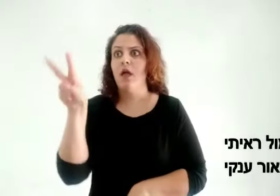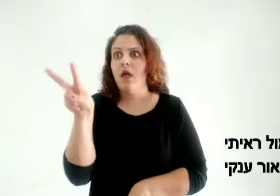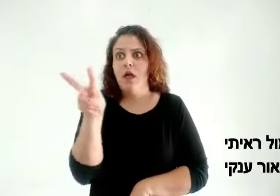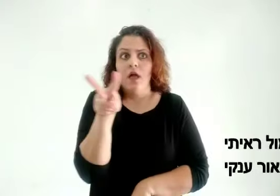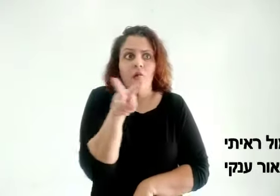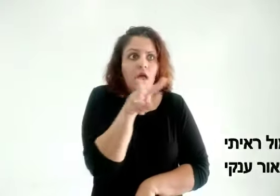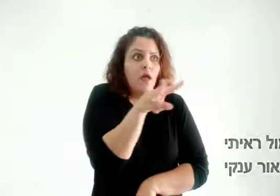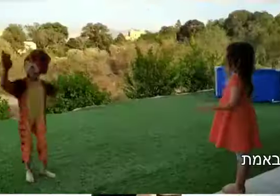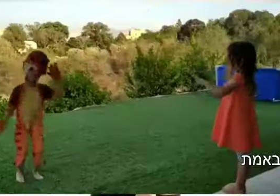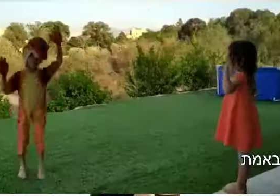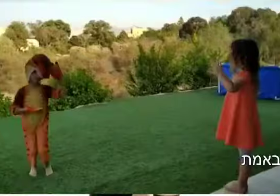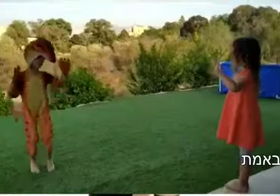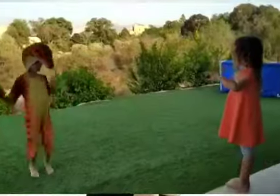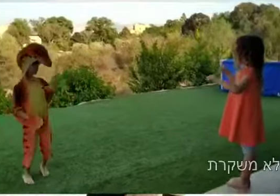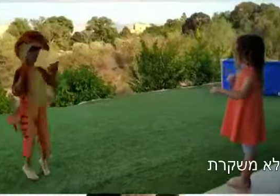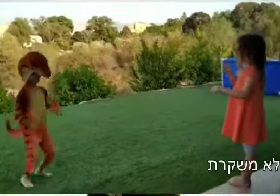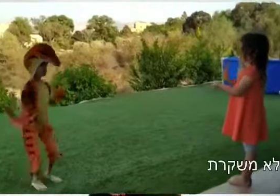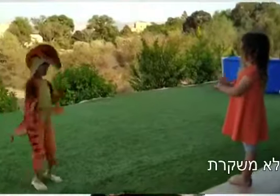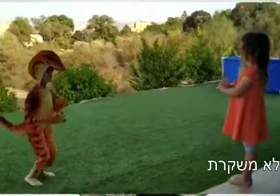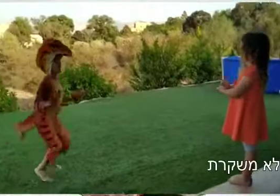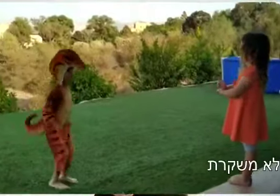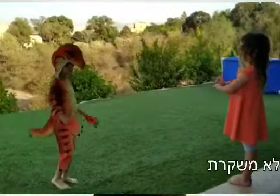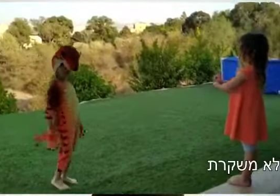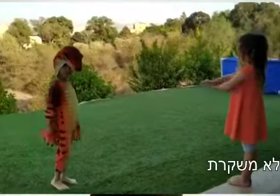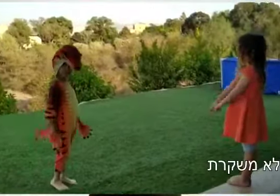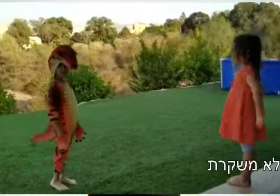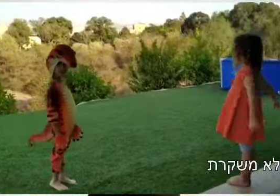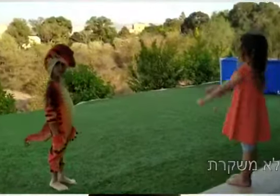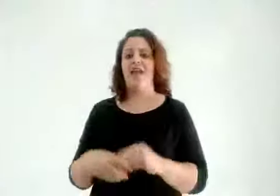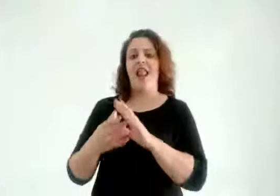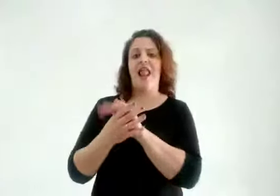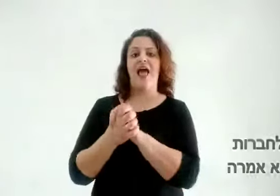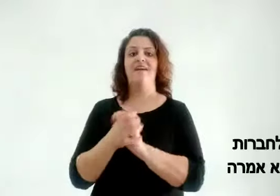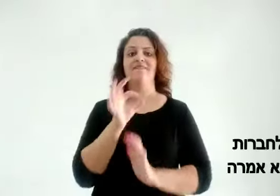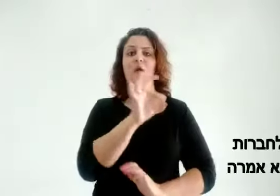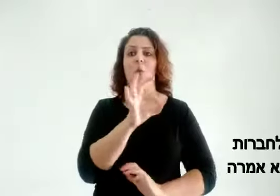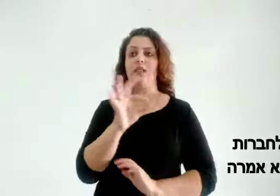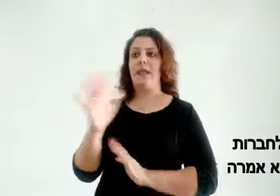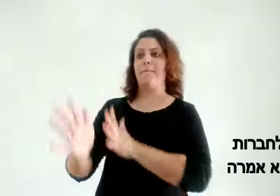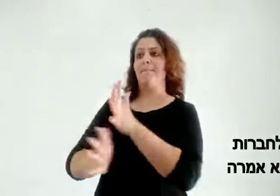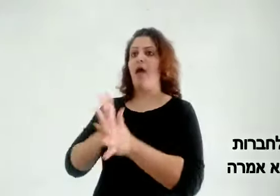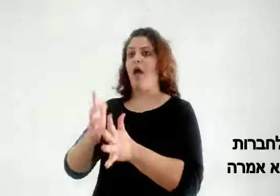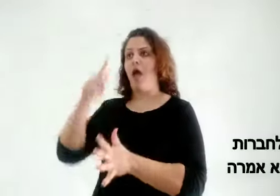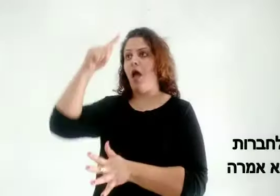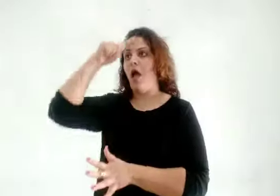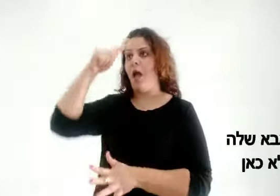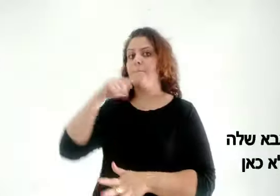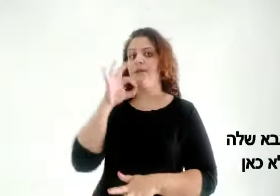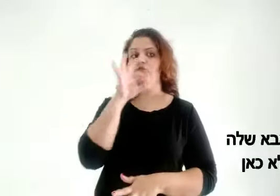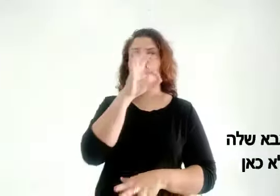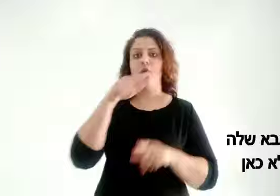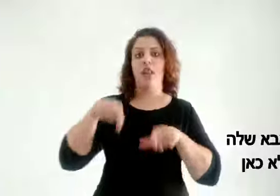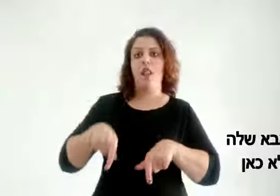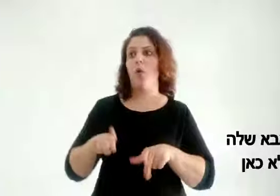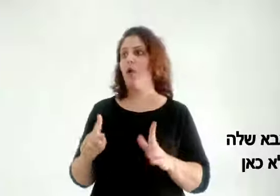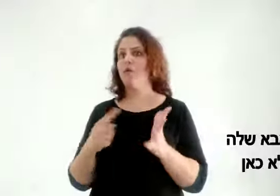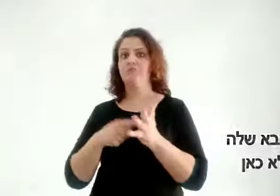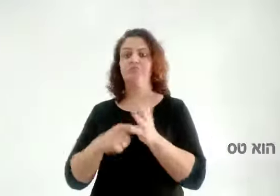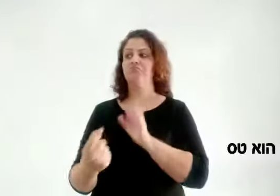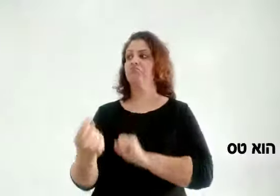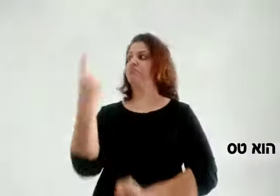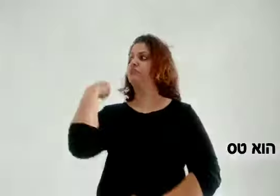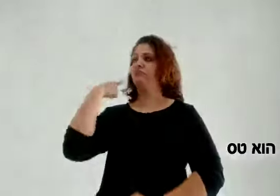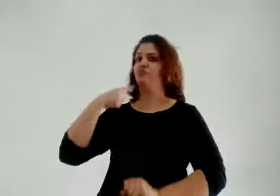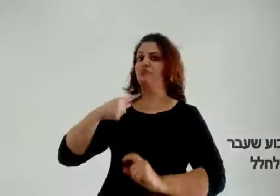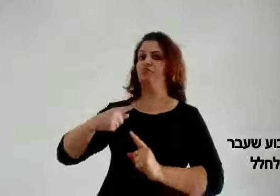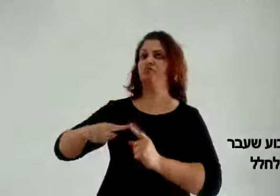זהו ענקי זה באמת אני לא משקרת לחברות היא אמרה שהאבא שלה לא